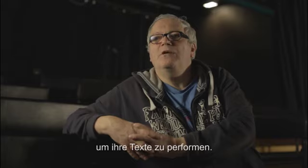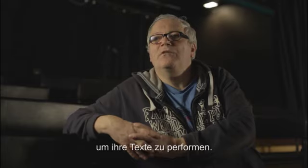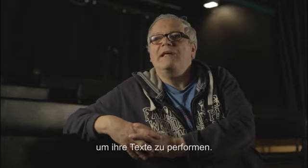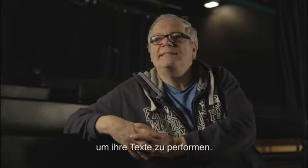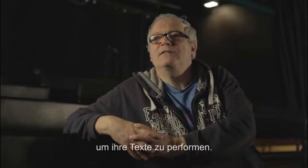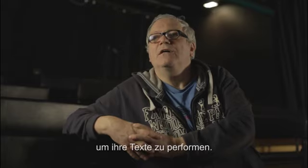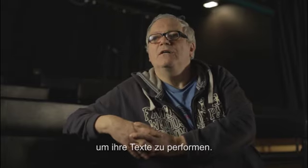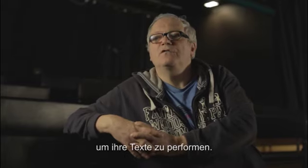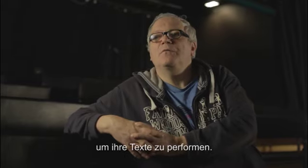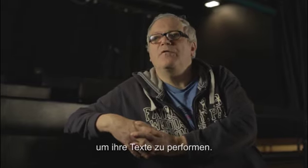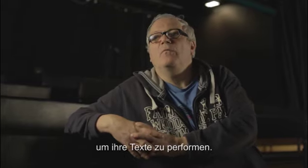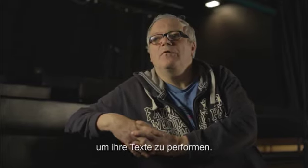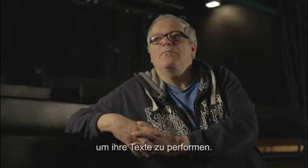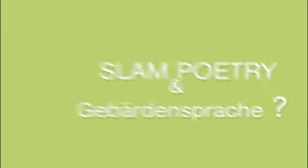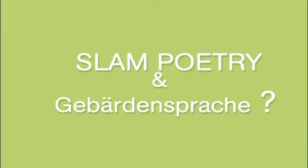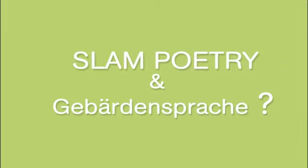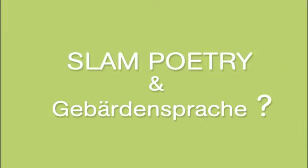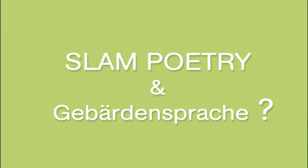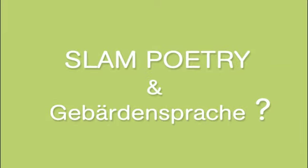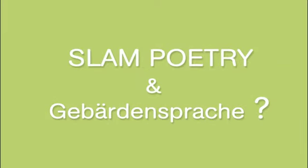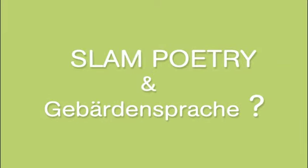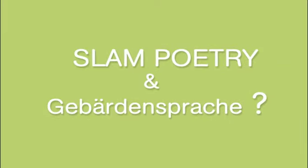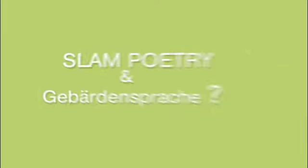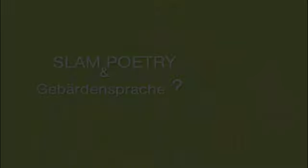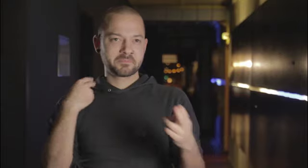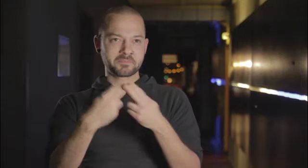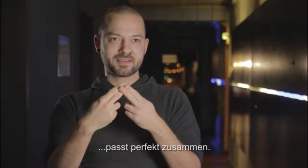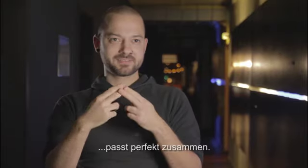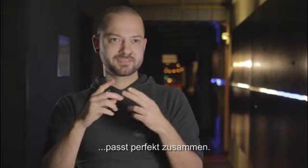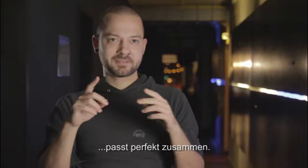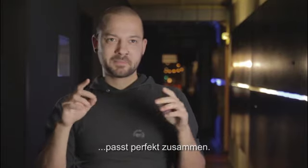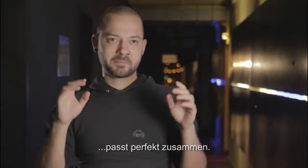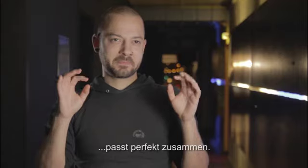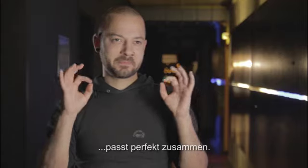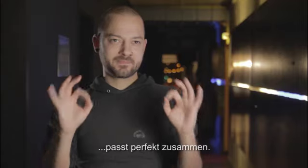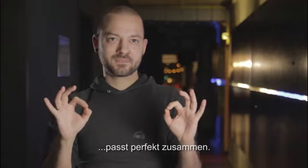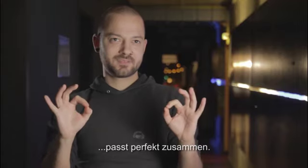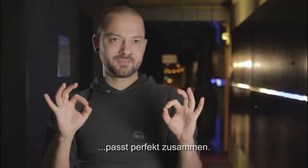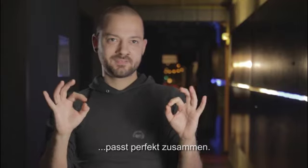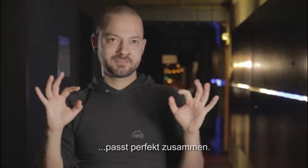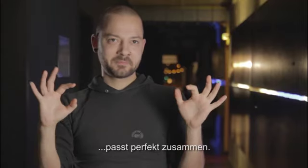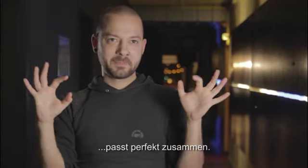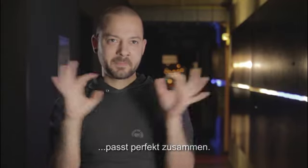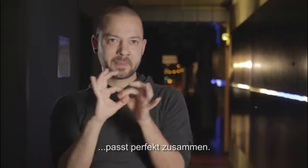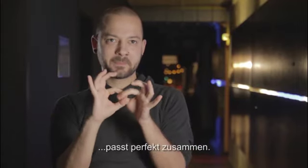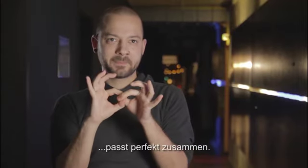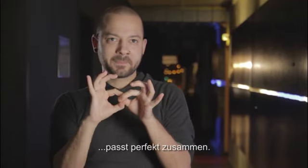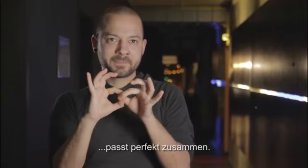um ihre Texte zu performen. In weißer Schrift, Slam Poetry und Gebärdensprache? Benedikt Feldmann passt perfekt zusammen.